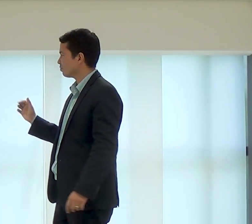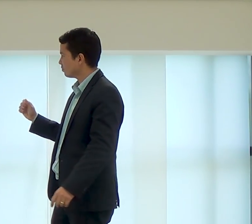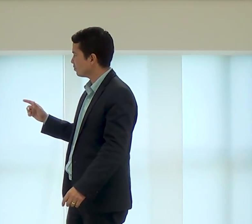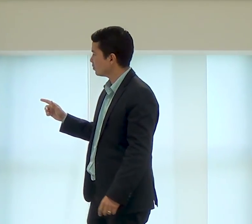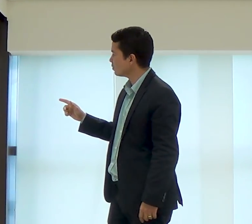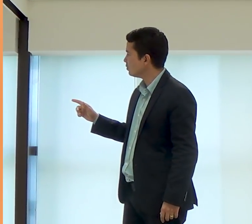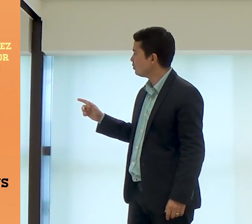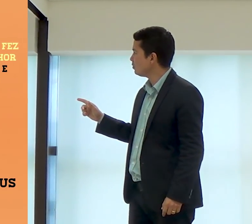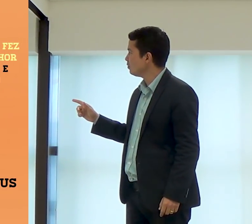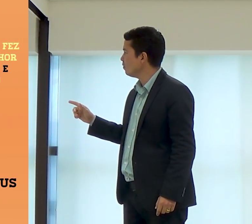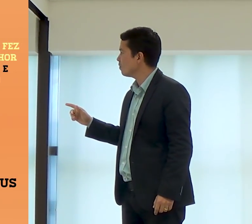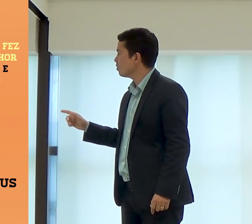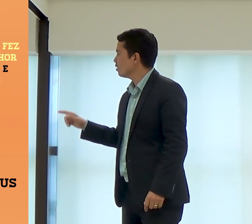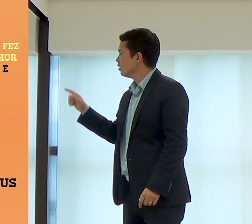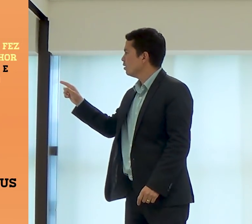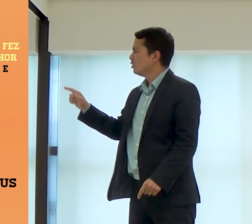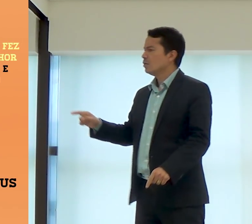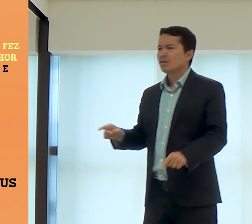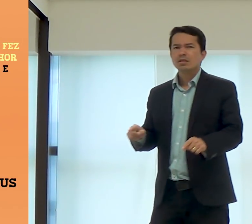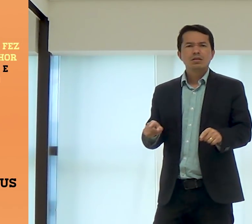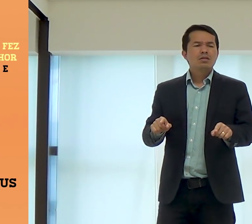vamos ver, então, outra característica de José,